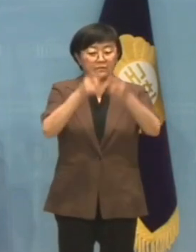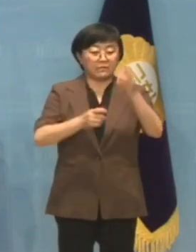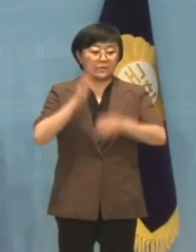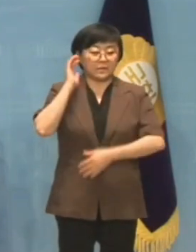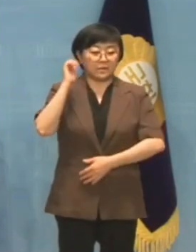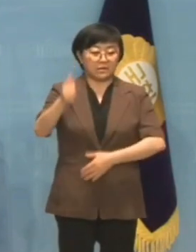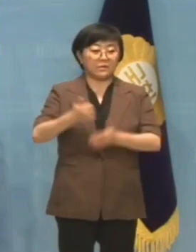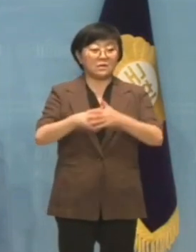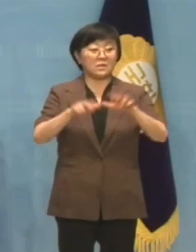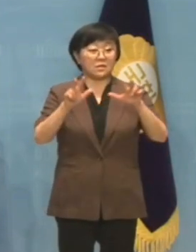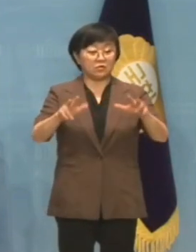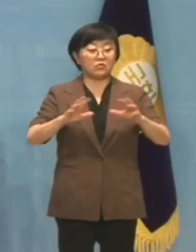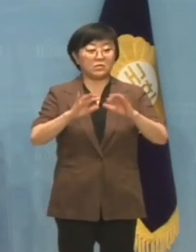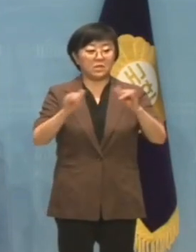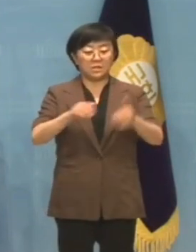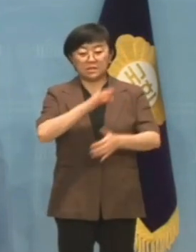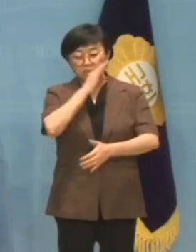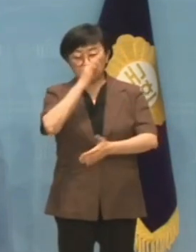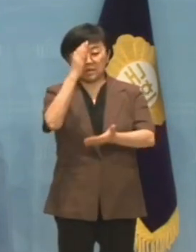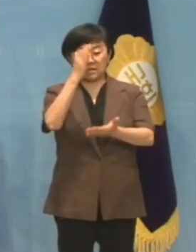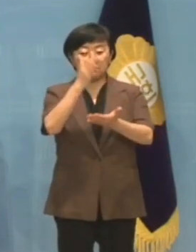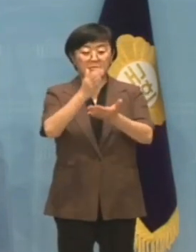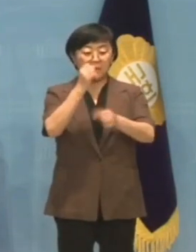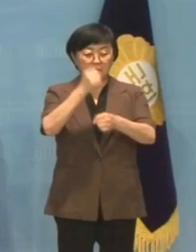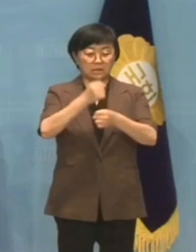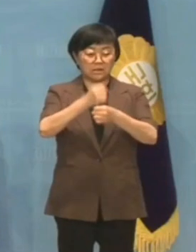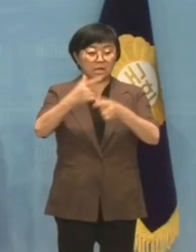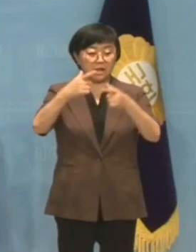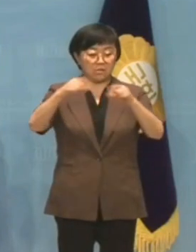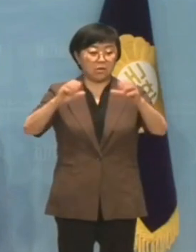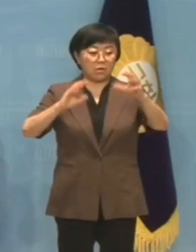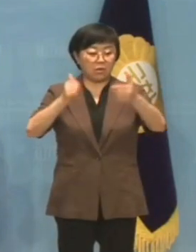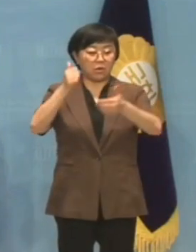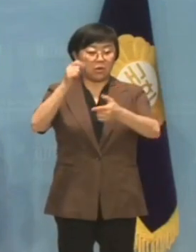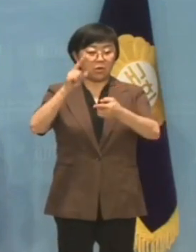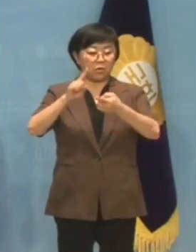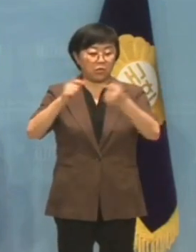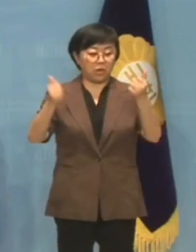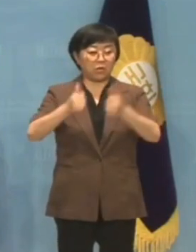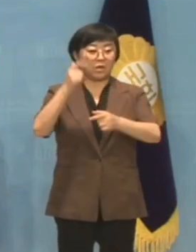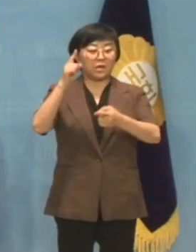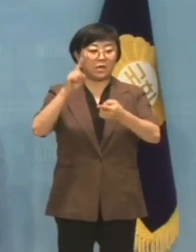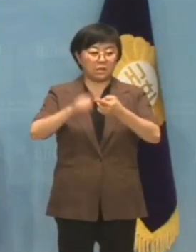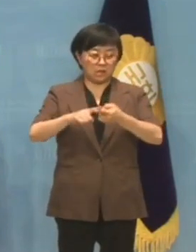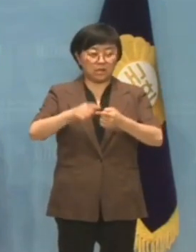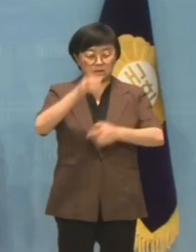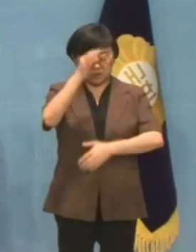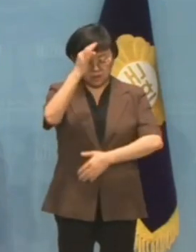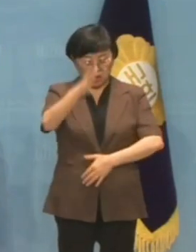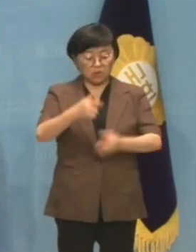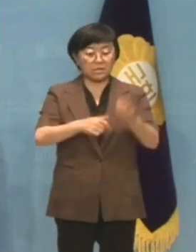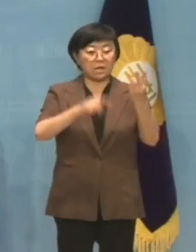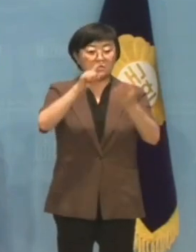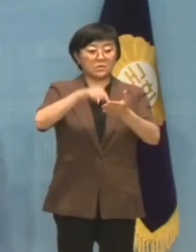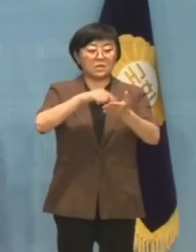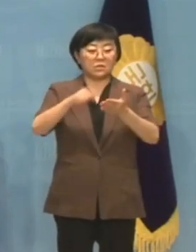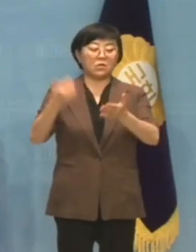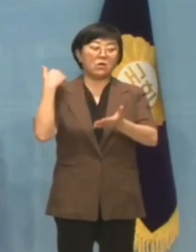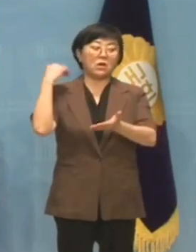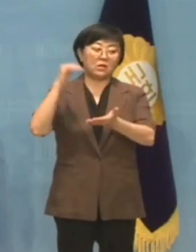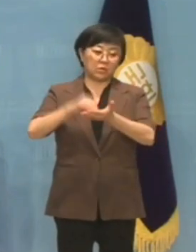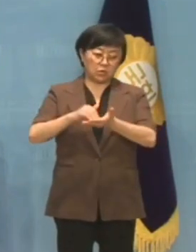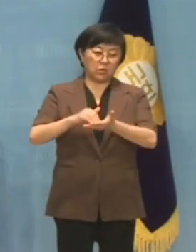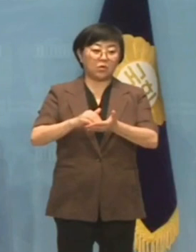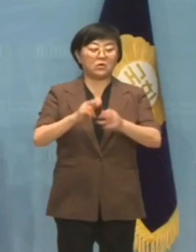대통령은 이제라도 국민을 치욕스럽게 한 방일 외교에 대해 사과하고 제3자 변제안을 원점으로